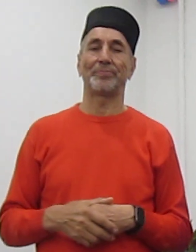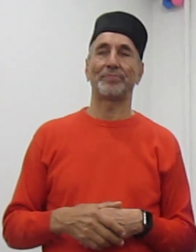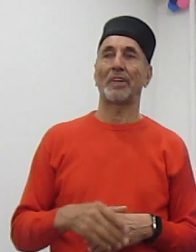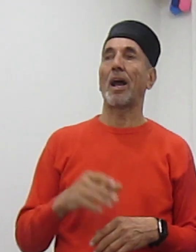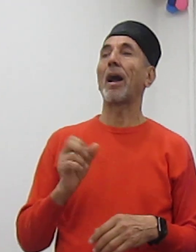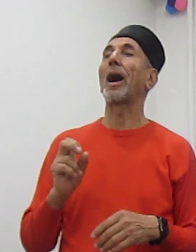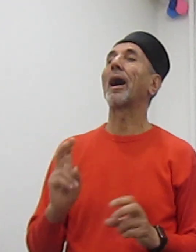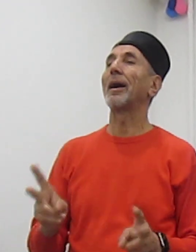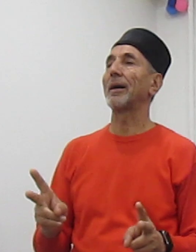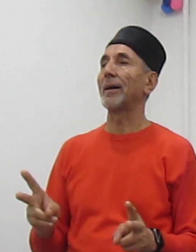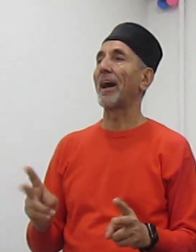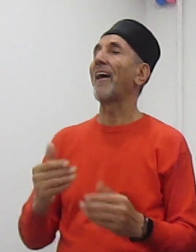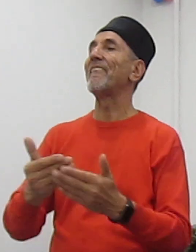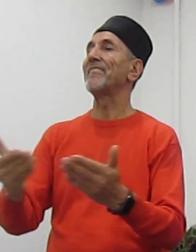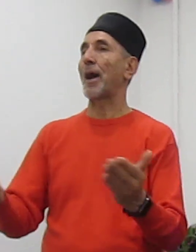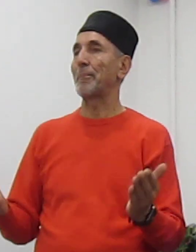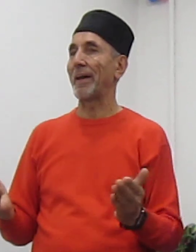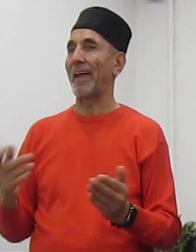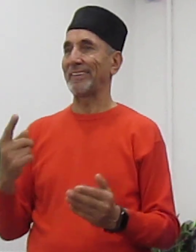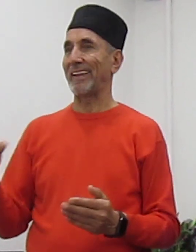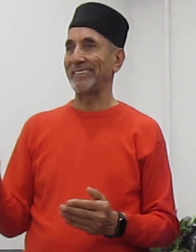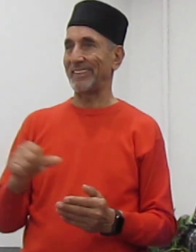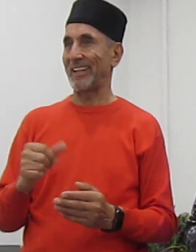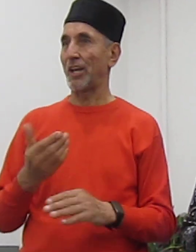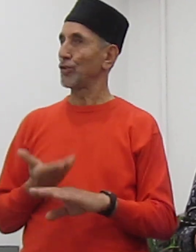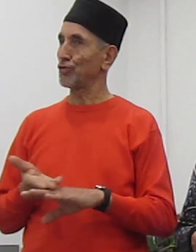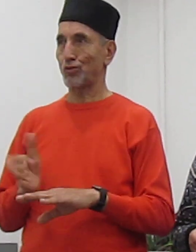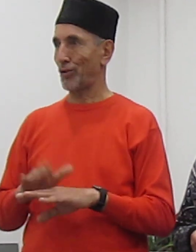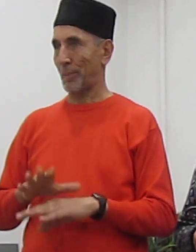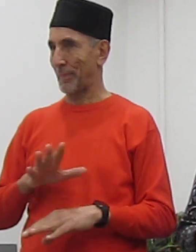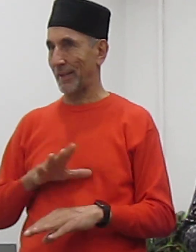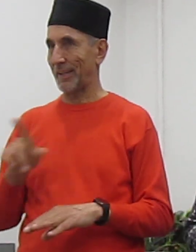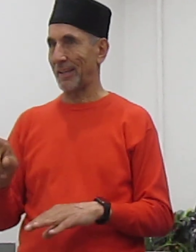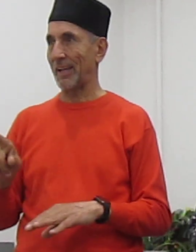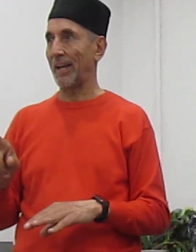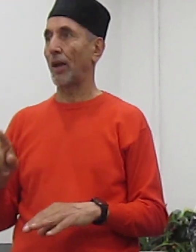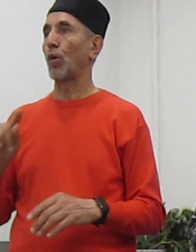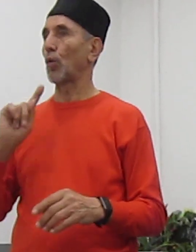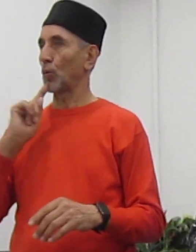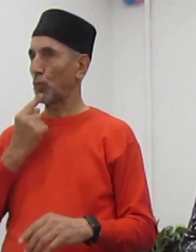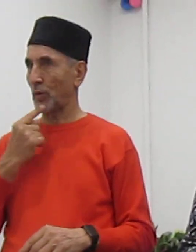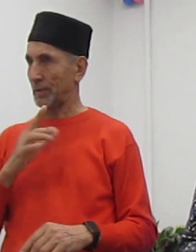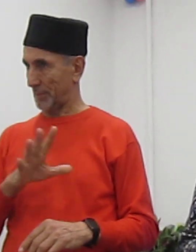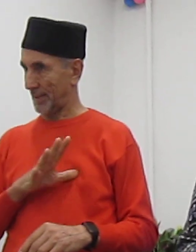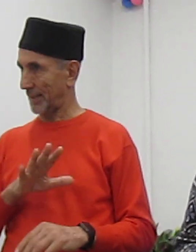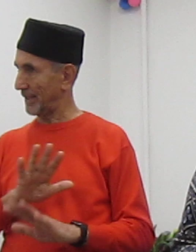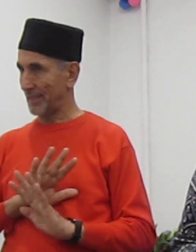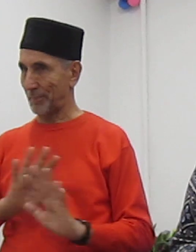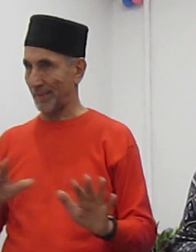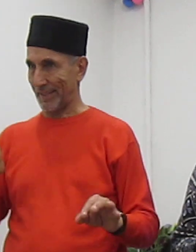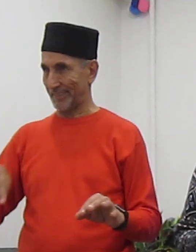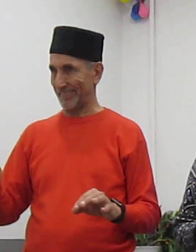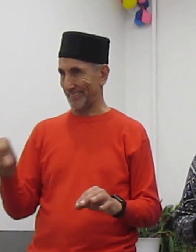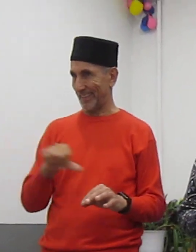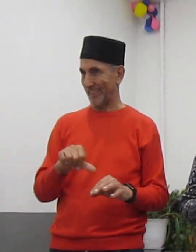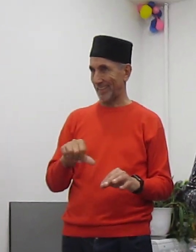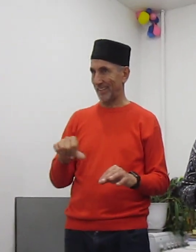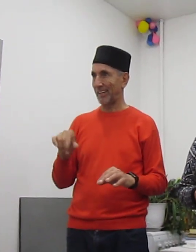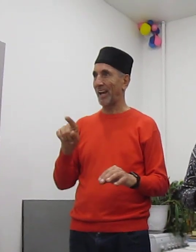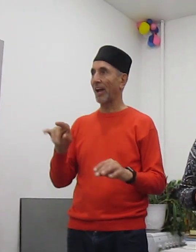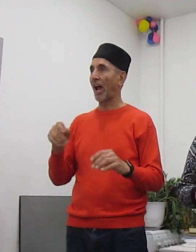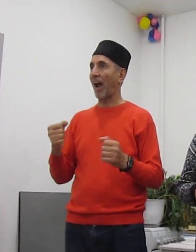Ну, как вам эта неделя? Тяжело было? Сталкивались с трудностями в